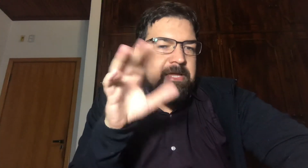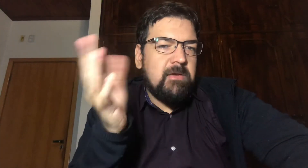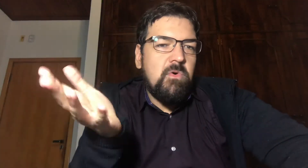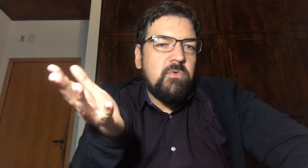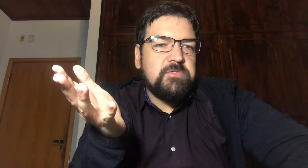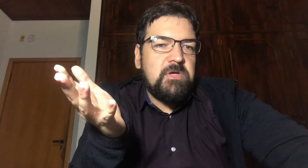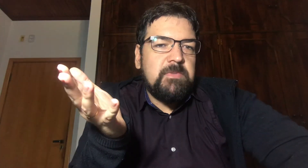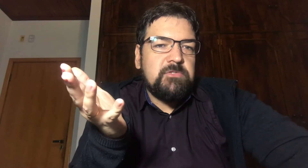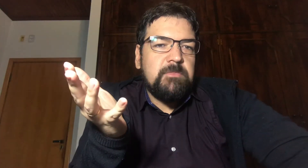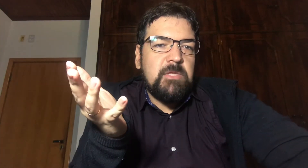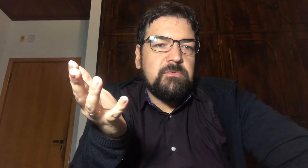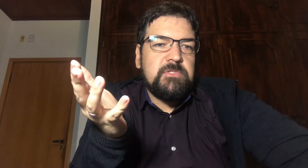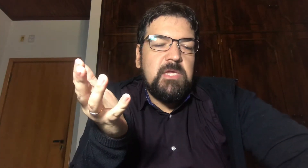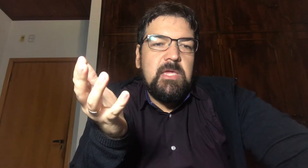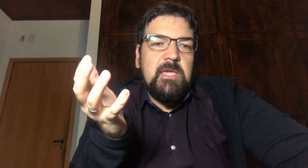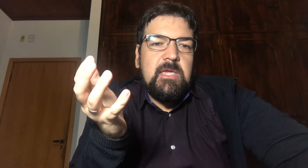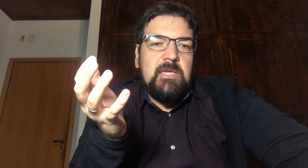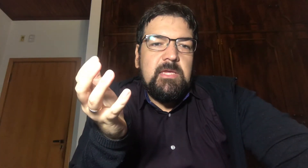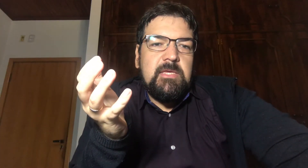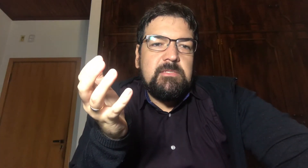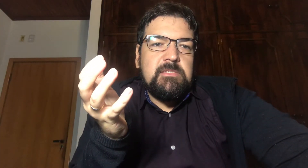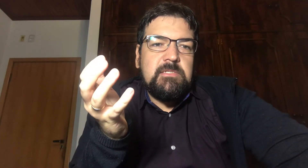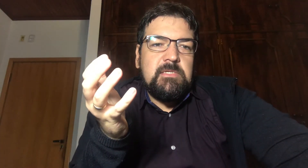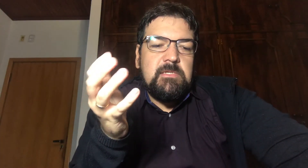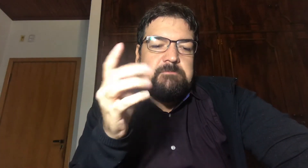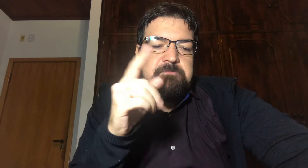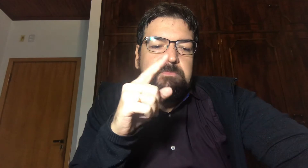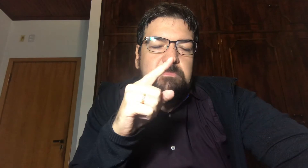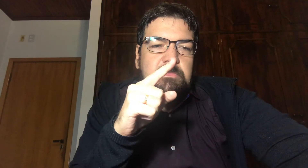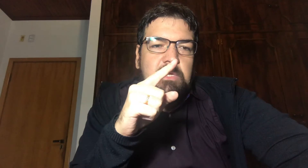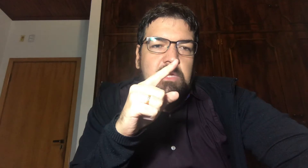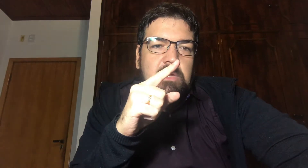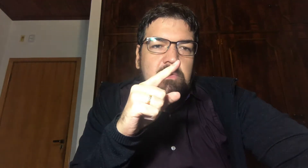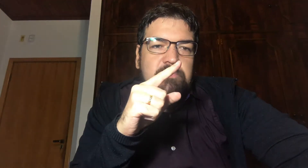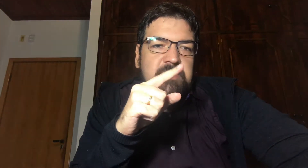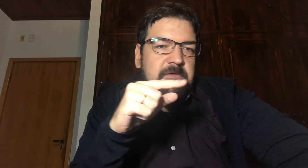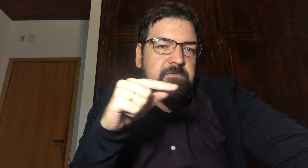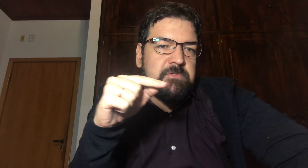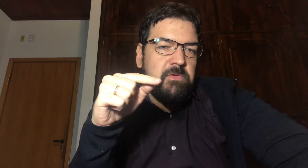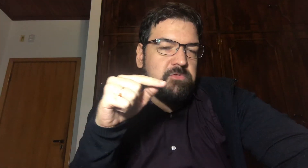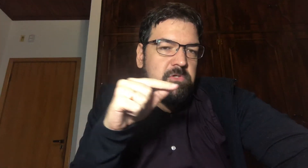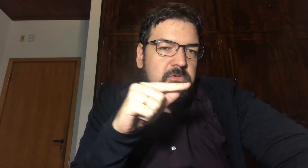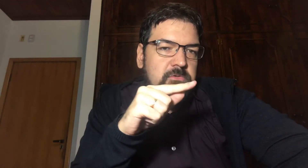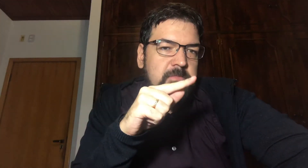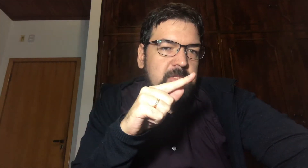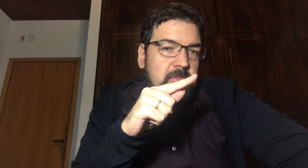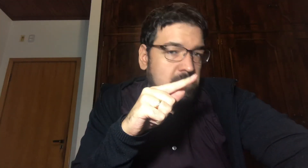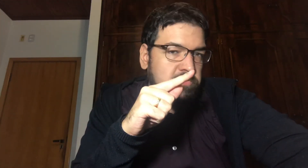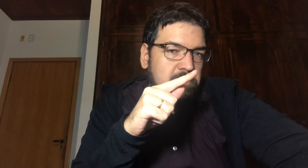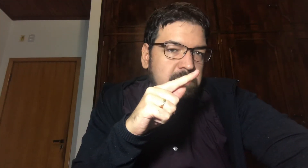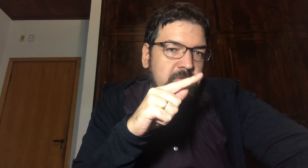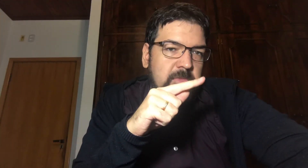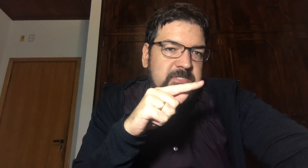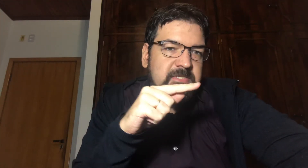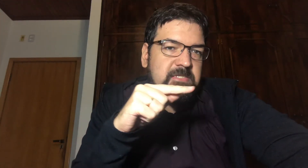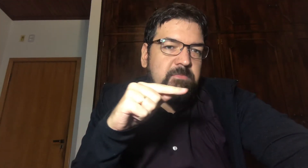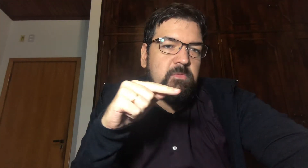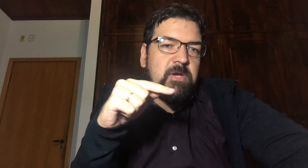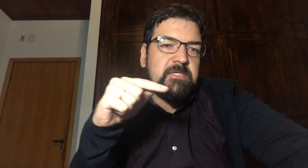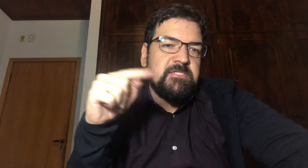àquela conclusão mais ou menos E de que os gráficos não só do Bitcoin, mas das criptomoedas